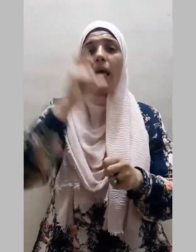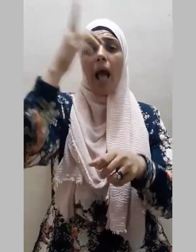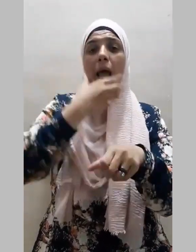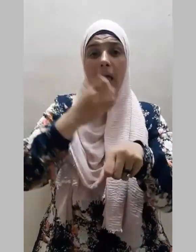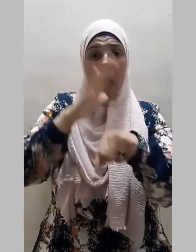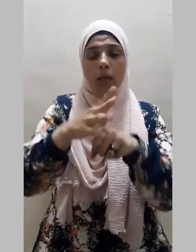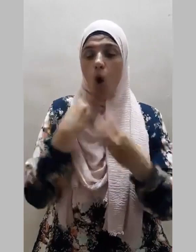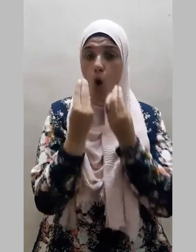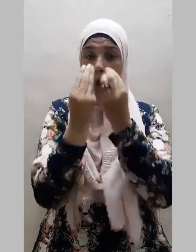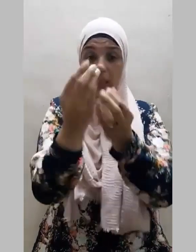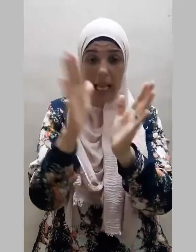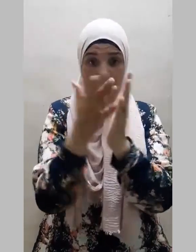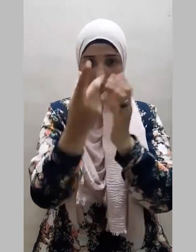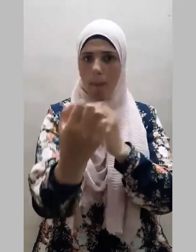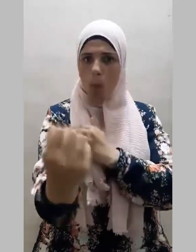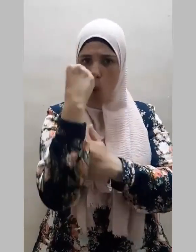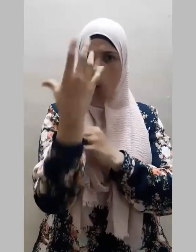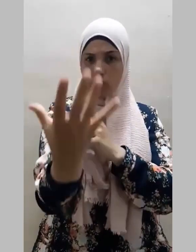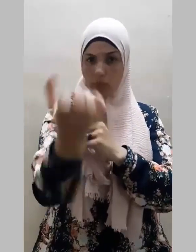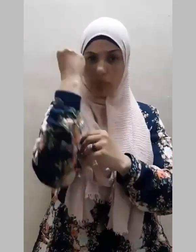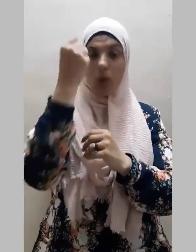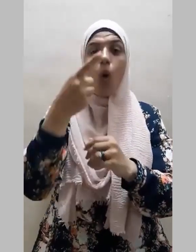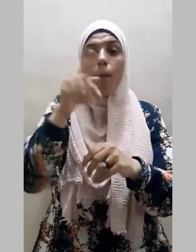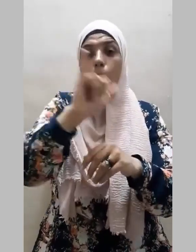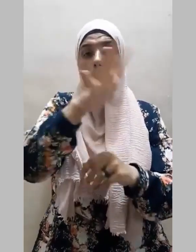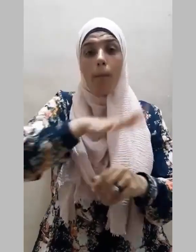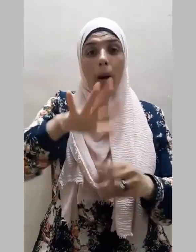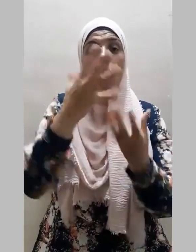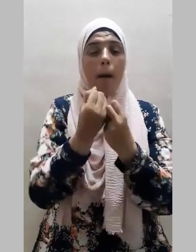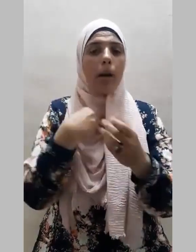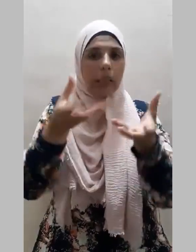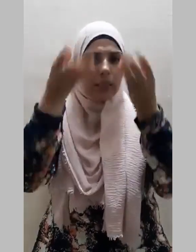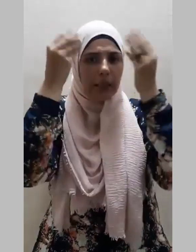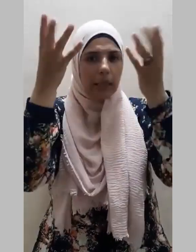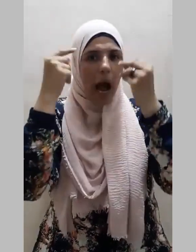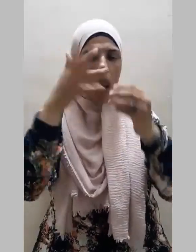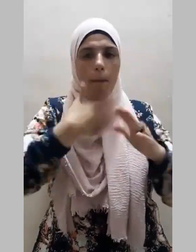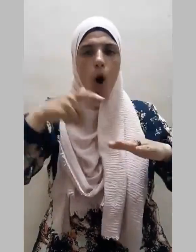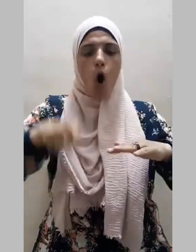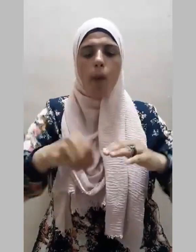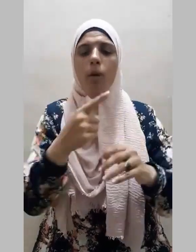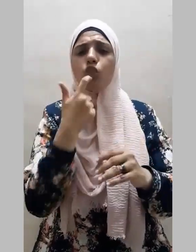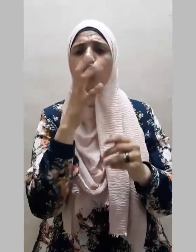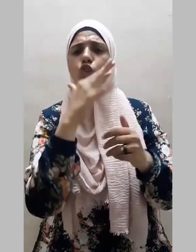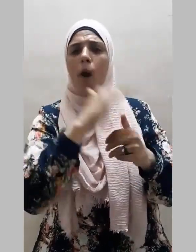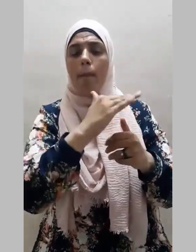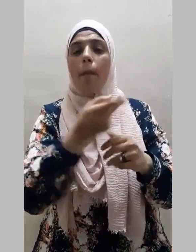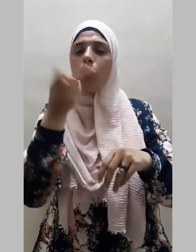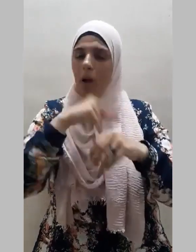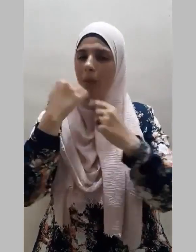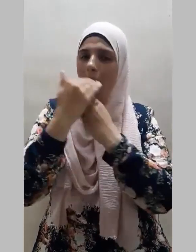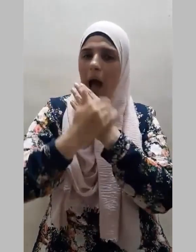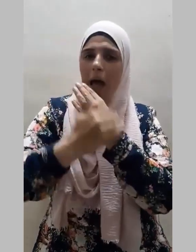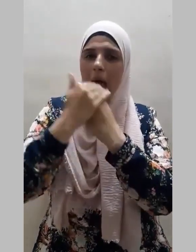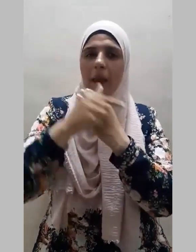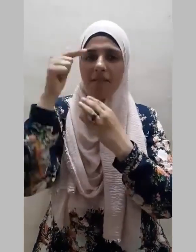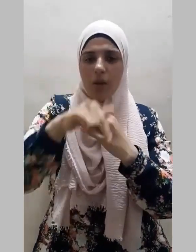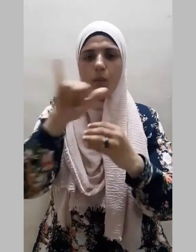الكتاب بقوة وآتيناه الحكم صبيا وحنانا من لدنا